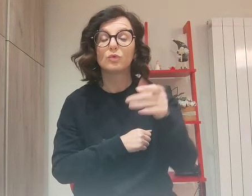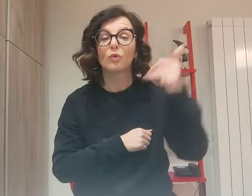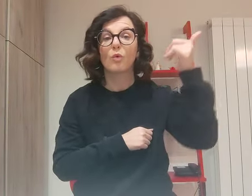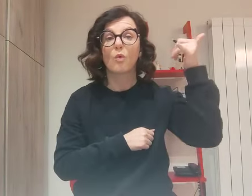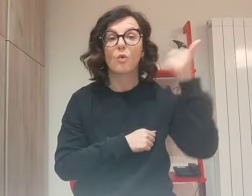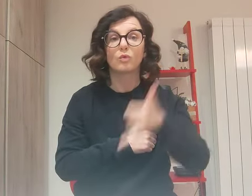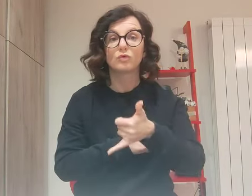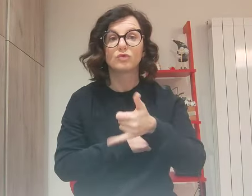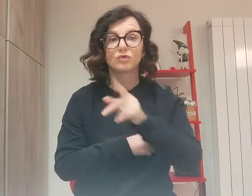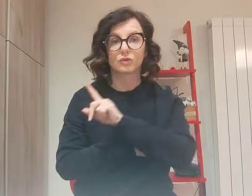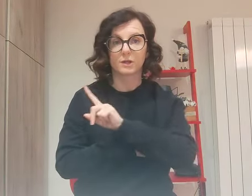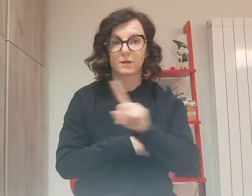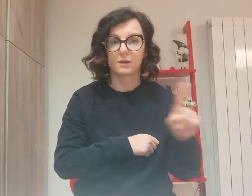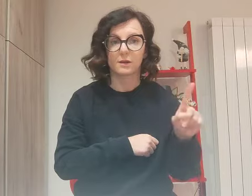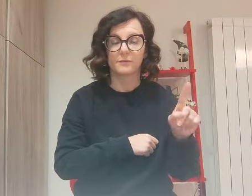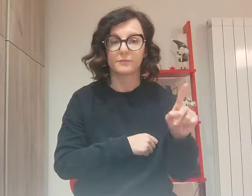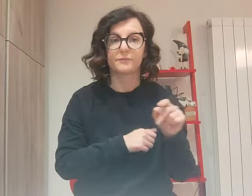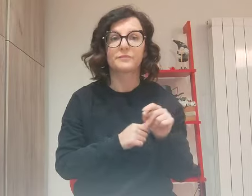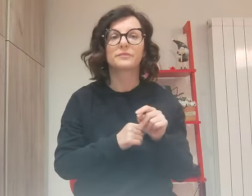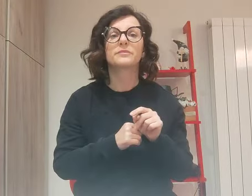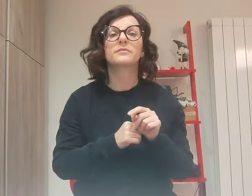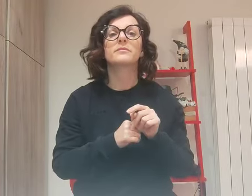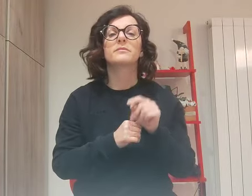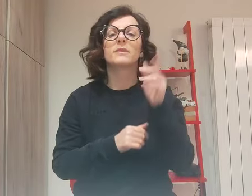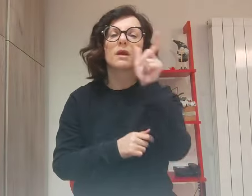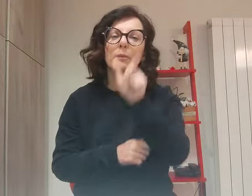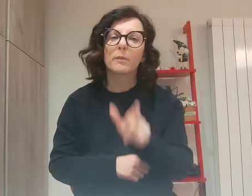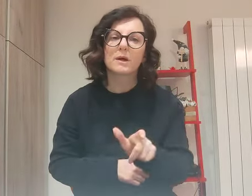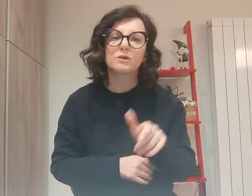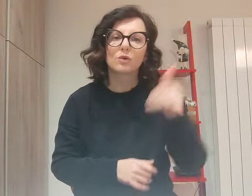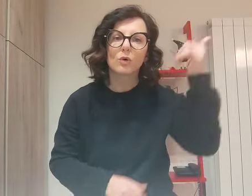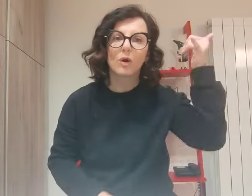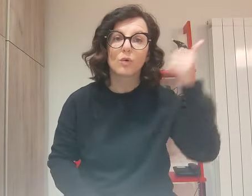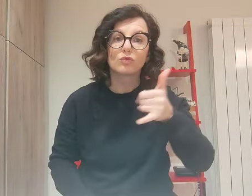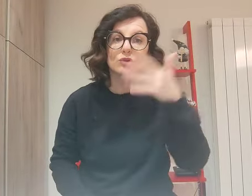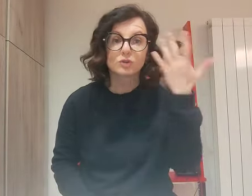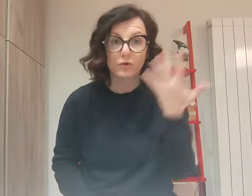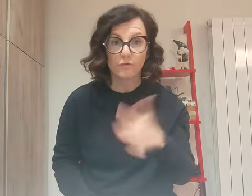Chi avrà ucciso dovrà essere sottoposto al giudizio